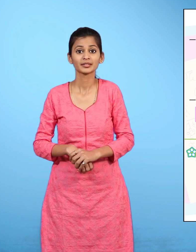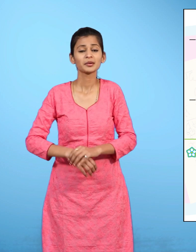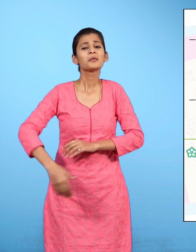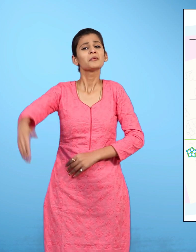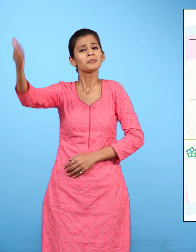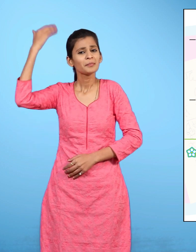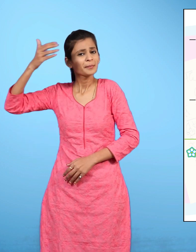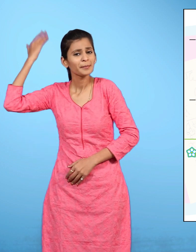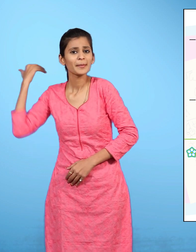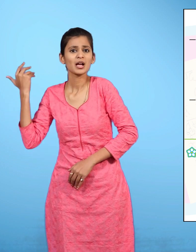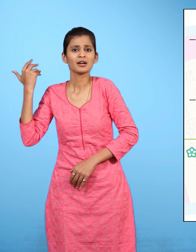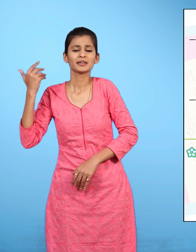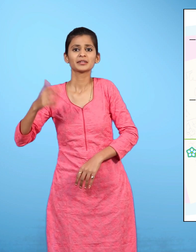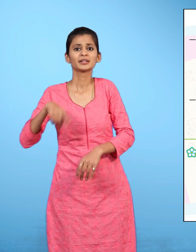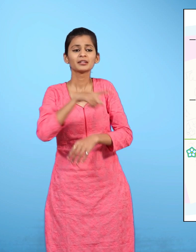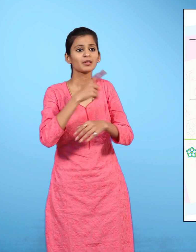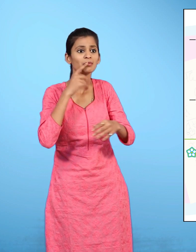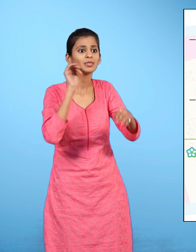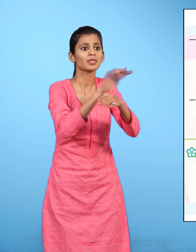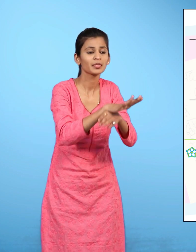पुराने जमाने में चिठीयां कैसे पहुँचती थी?